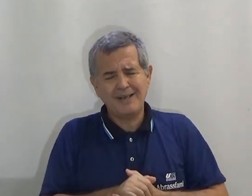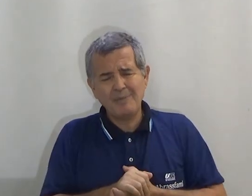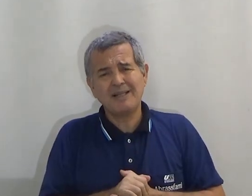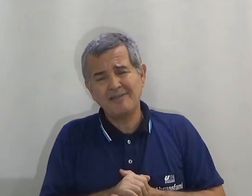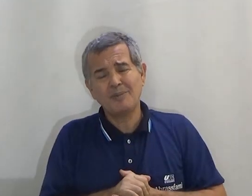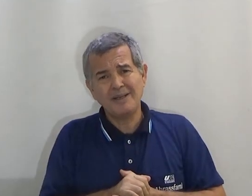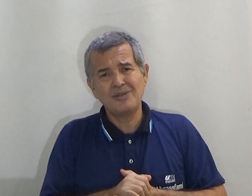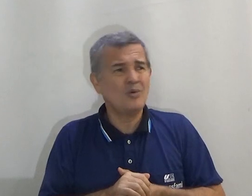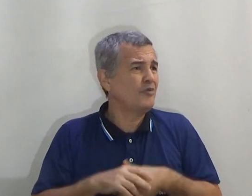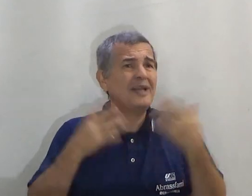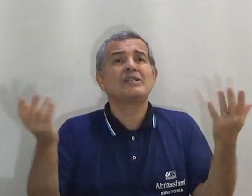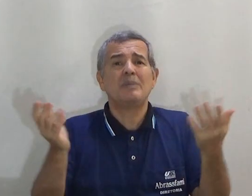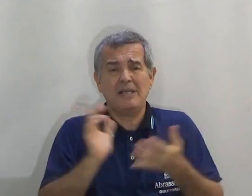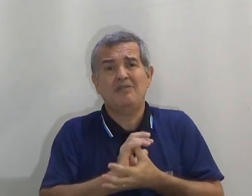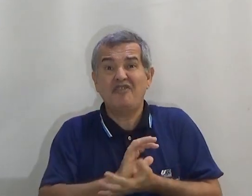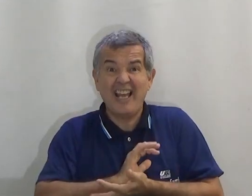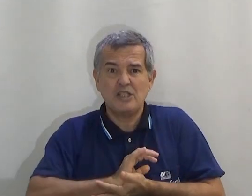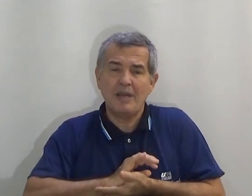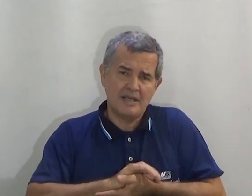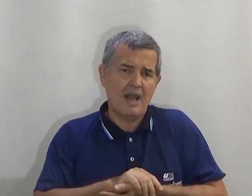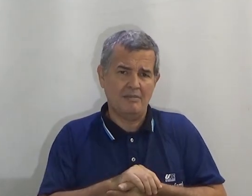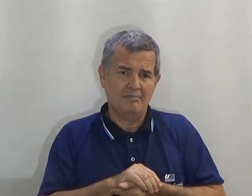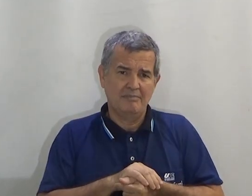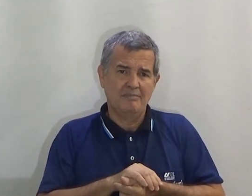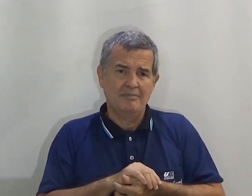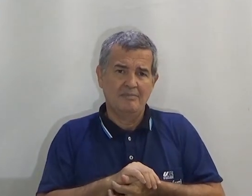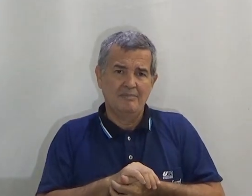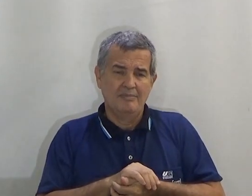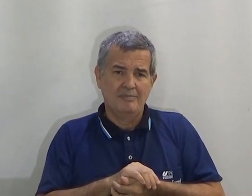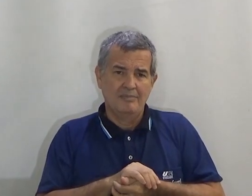Libras. Lamentavelmente. Ou felizmente. Felizmente é.